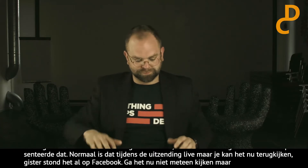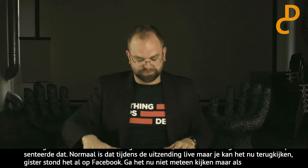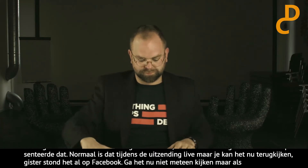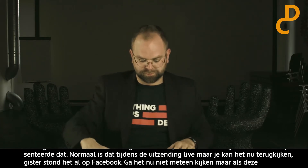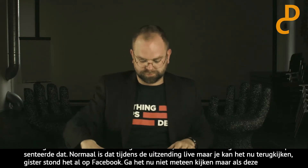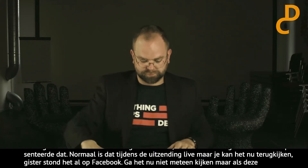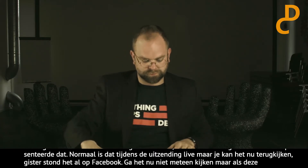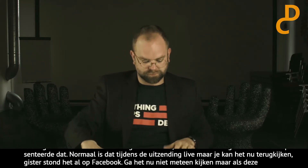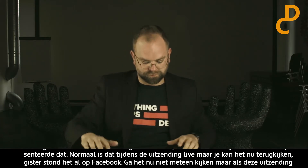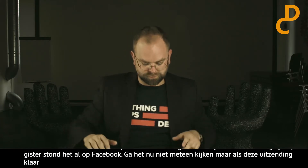275.